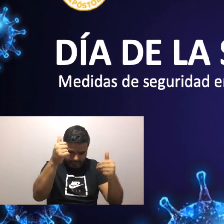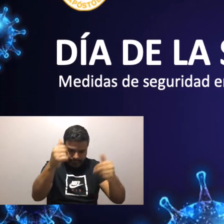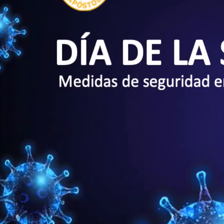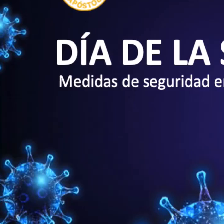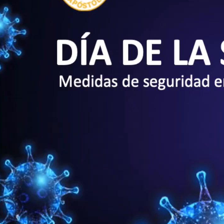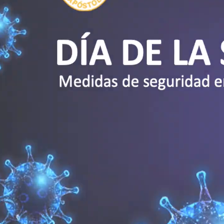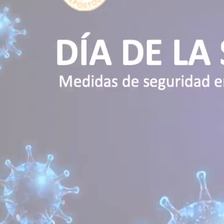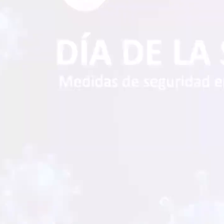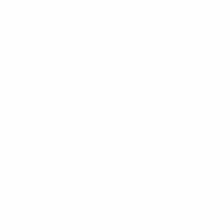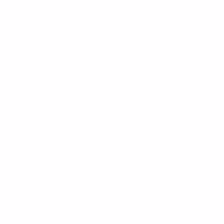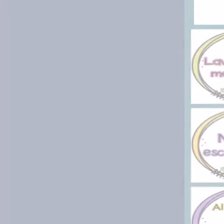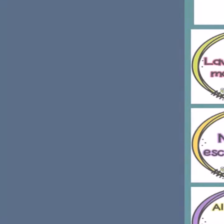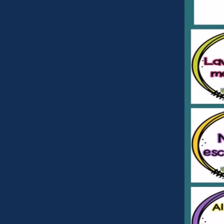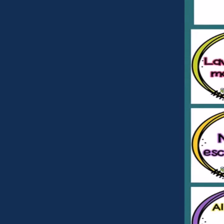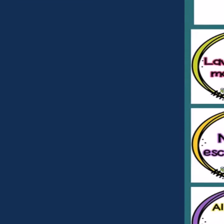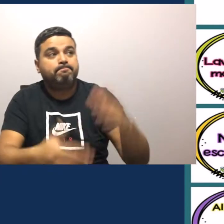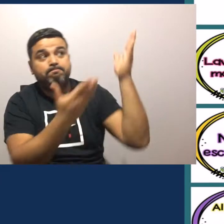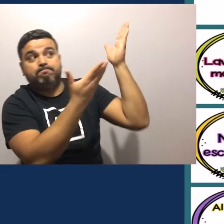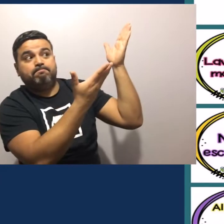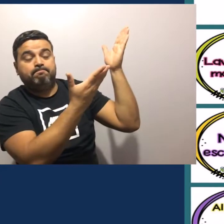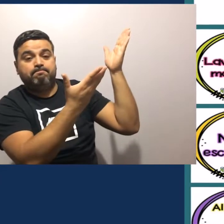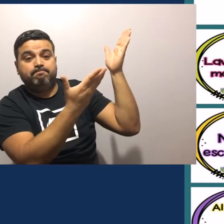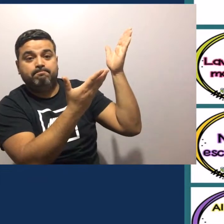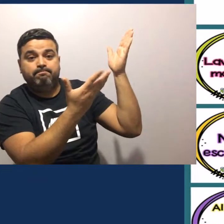Miren, en esta foto